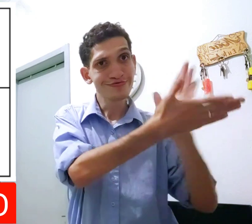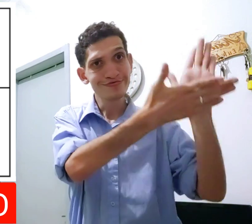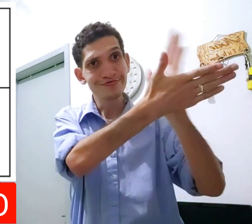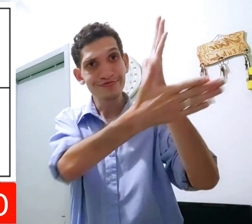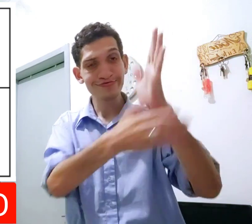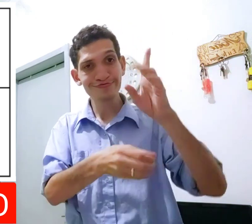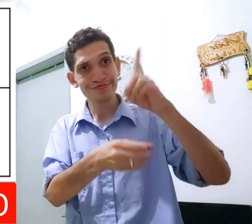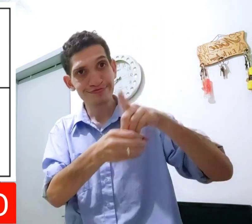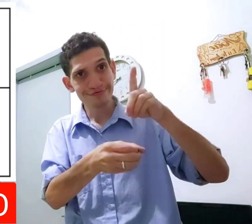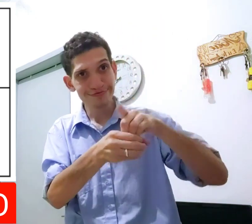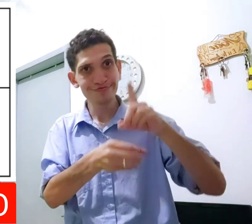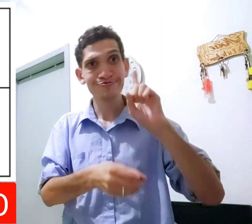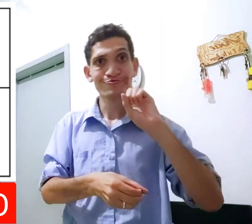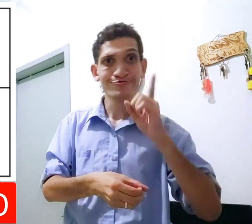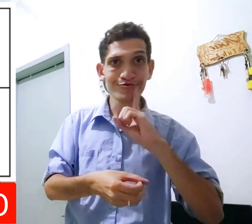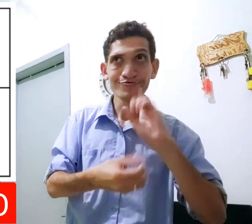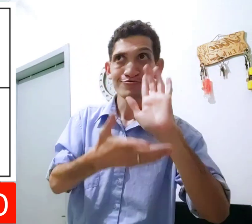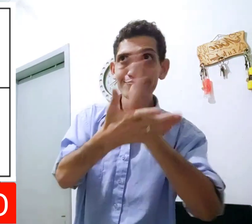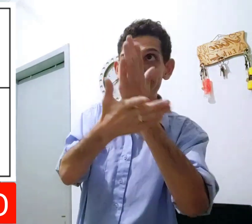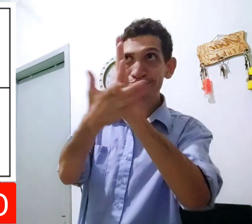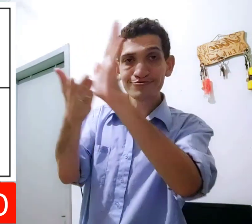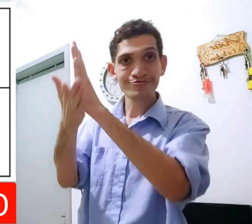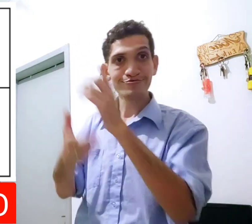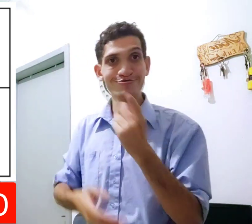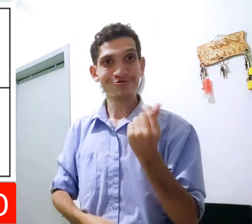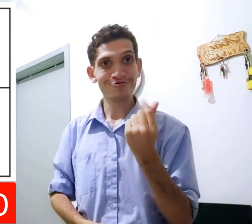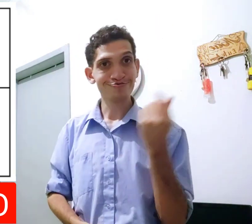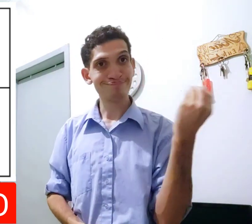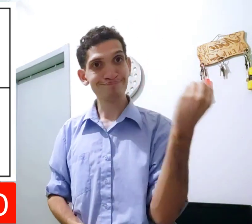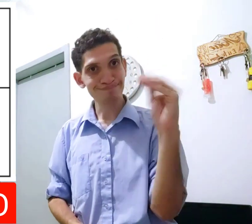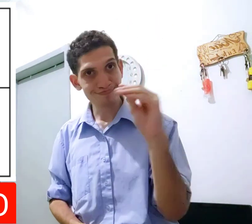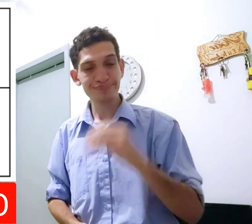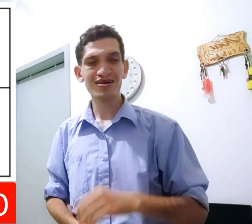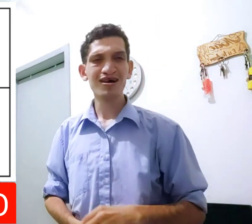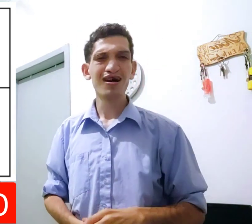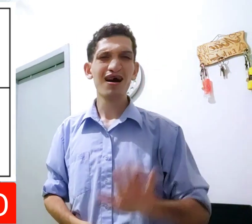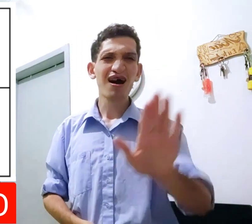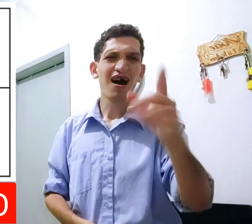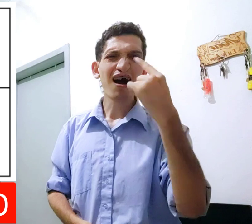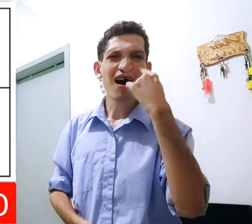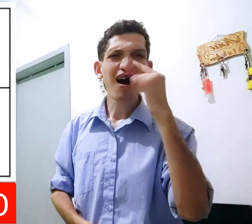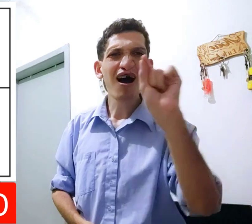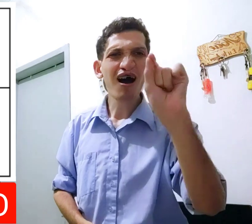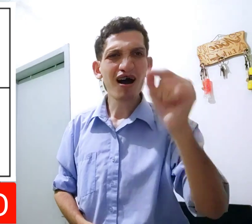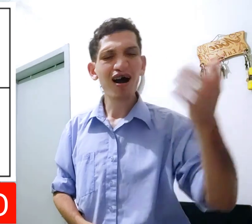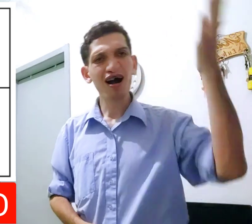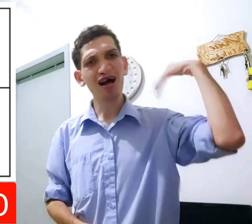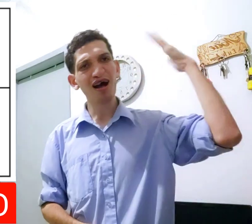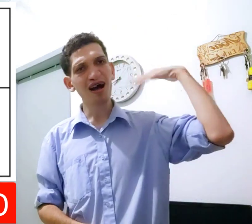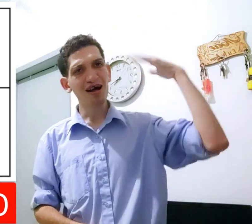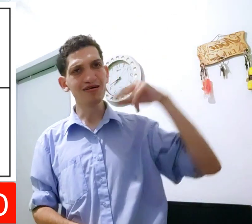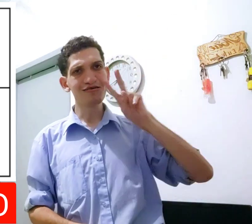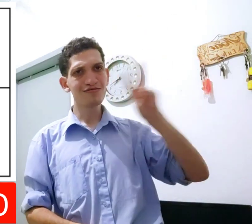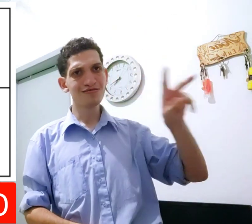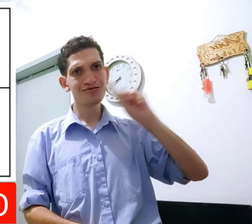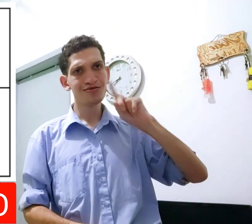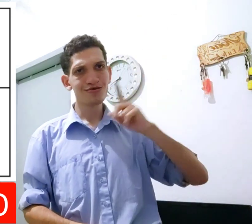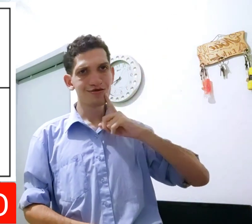quê? Surdos alguns, faz depósito. Surdos alguns, faz dinheiro colocar. Eu vi o que antes.